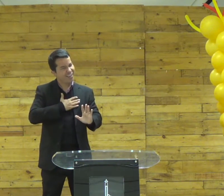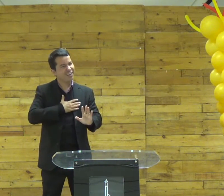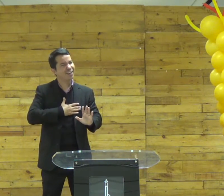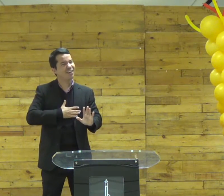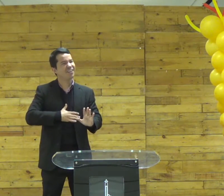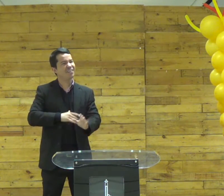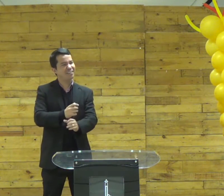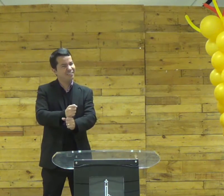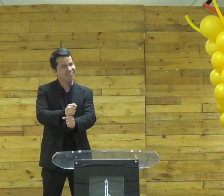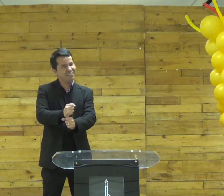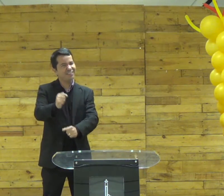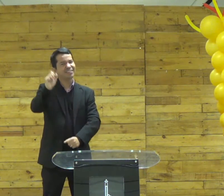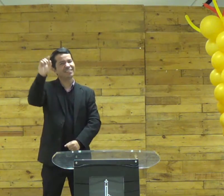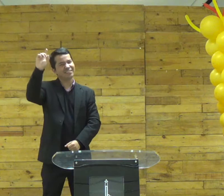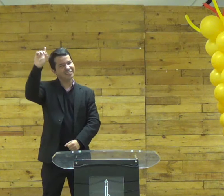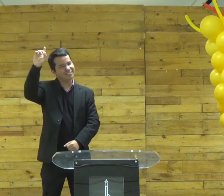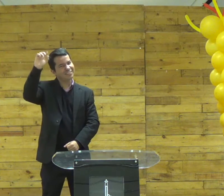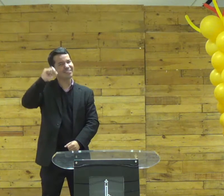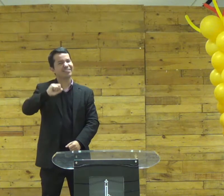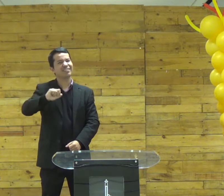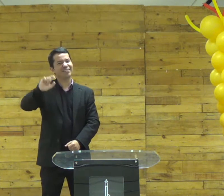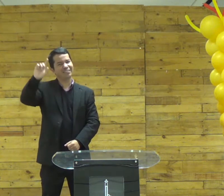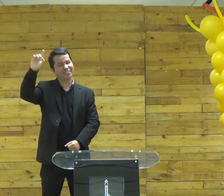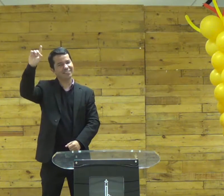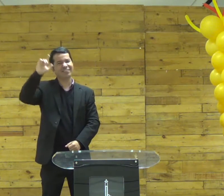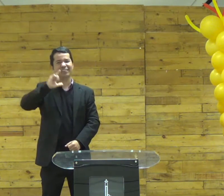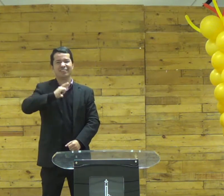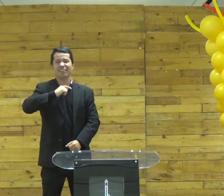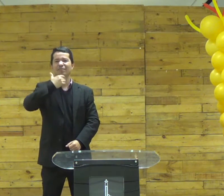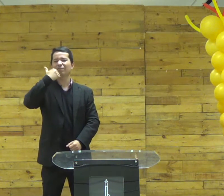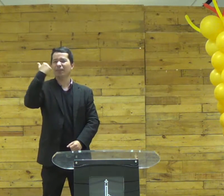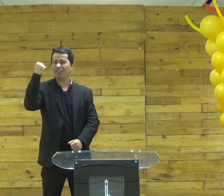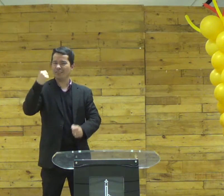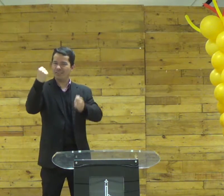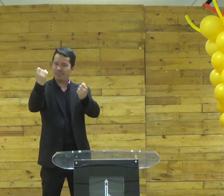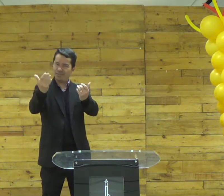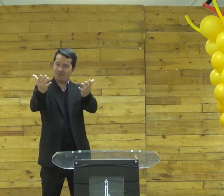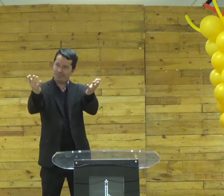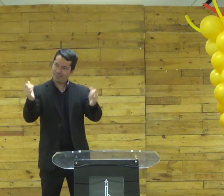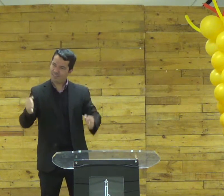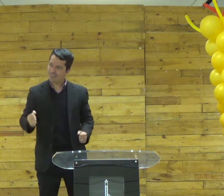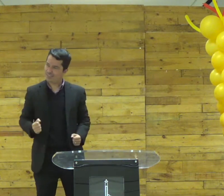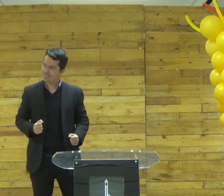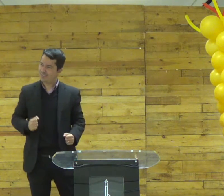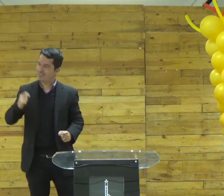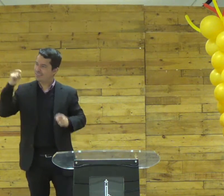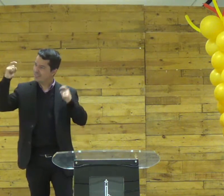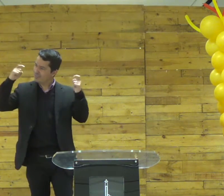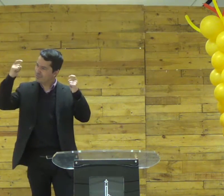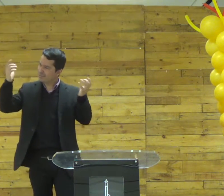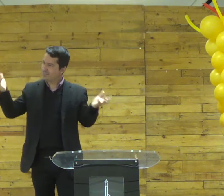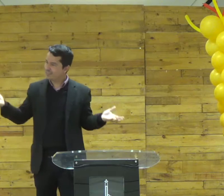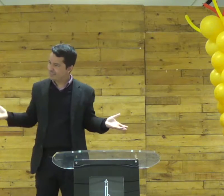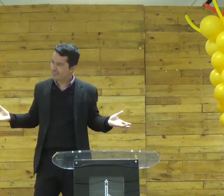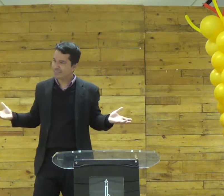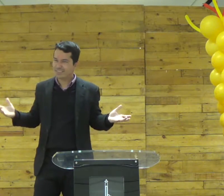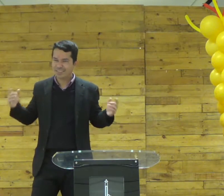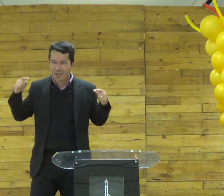fica tranquilo confia em Deus ame a Deus Deus tem o melhor pra você Deus se